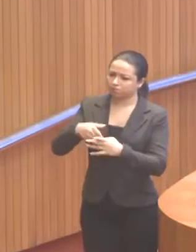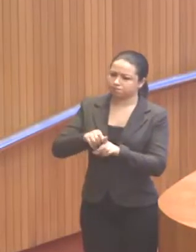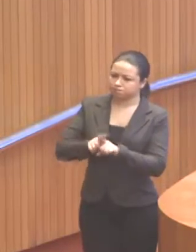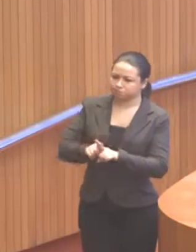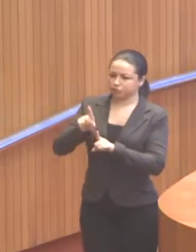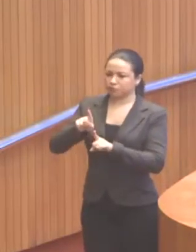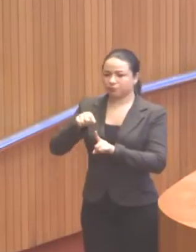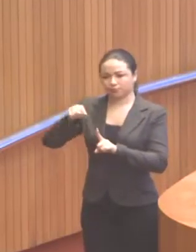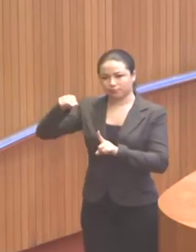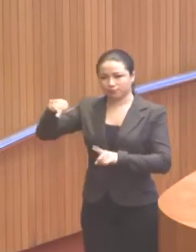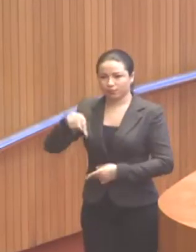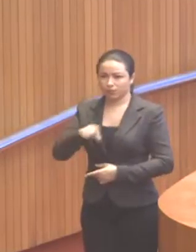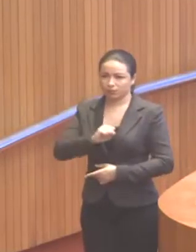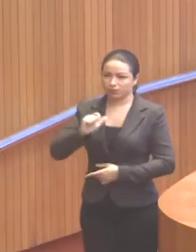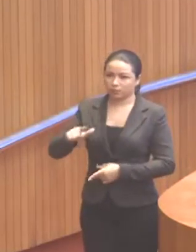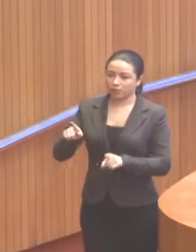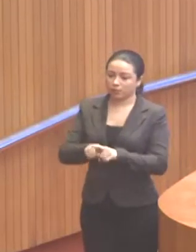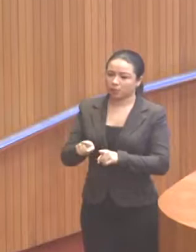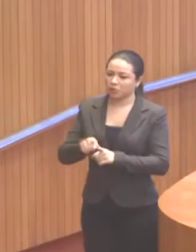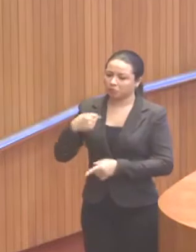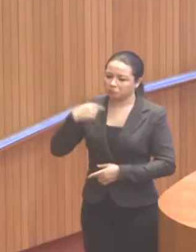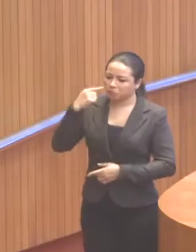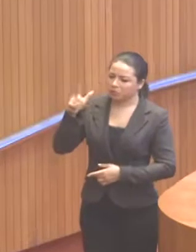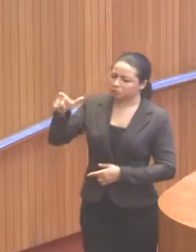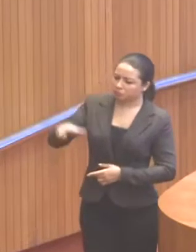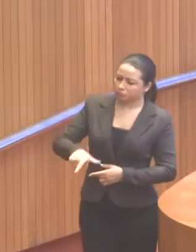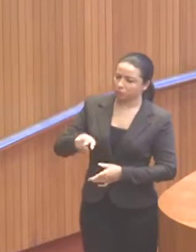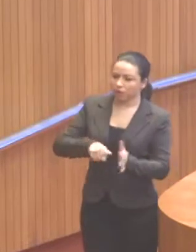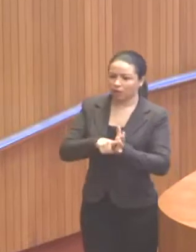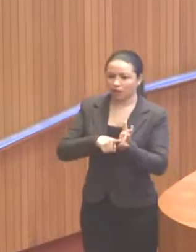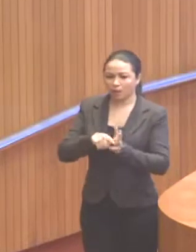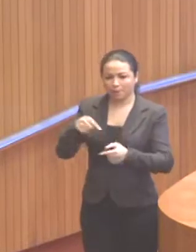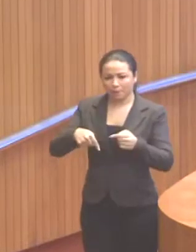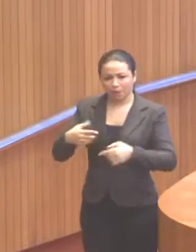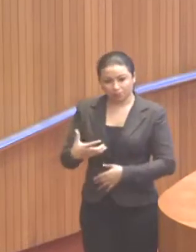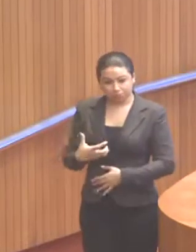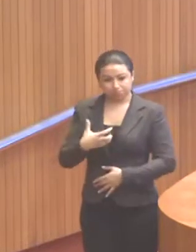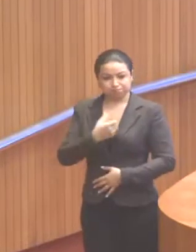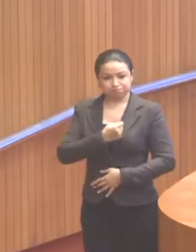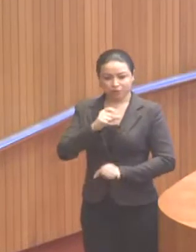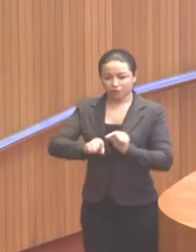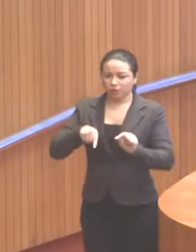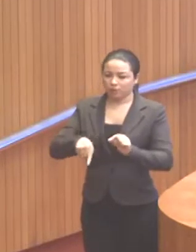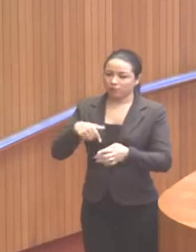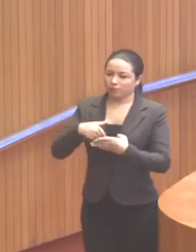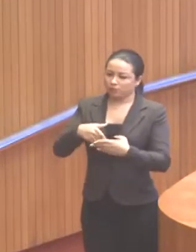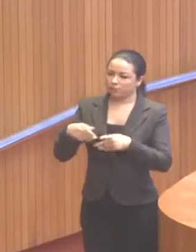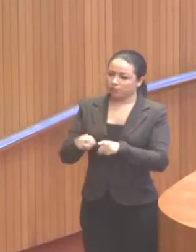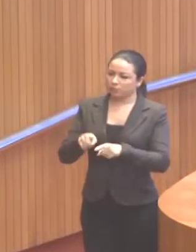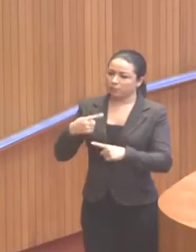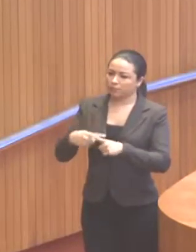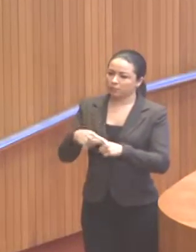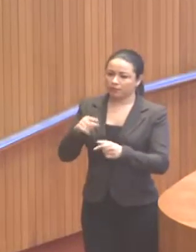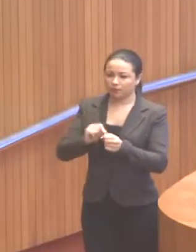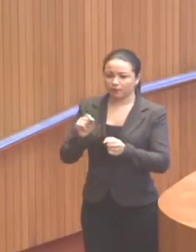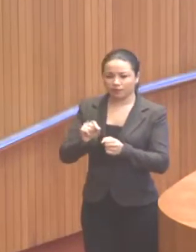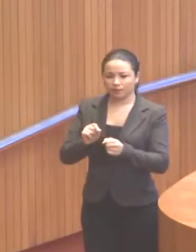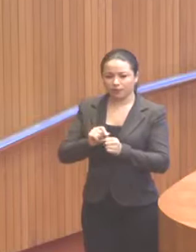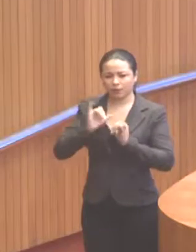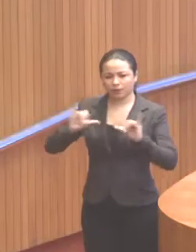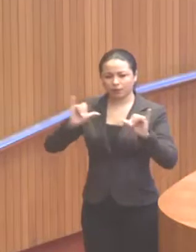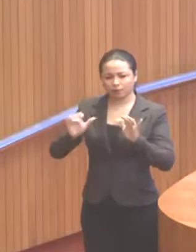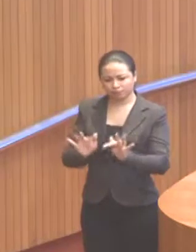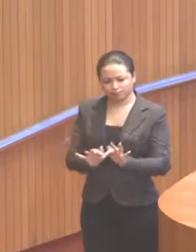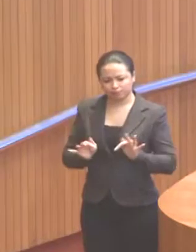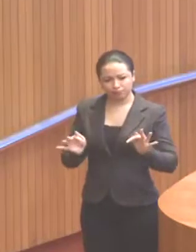Luís, foi considerado por muitos analistas políticos à surpresa desta eleição, também por fazer uma campanha simples,